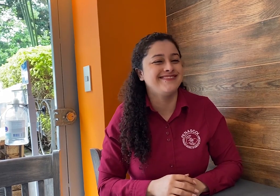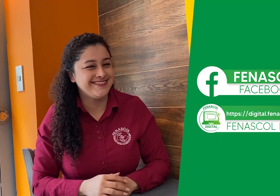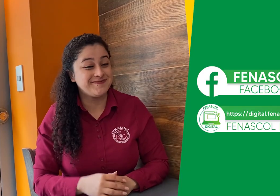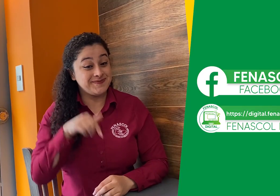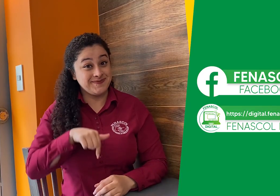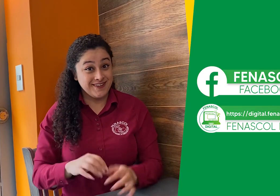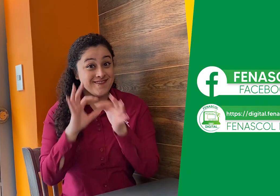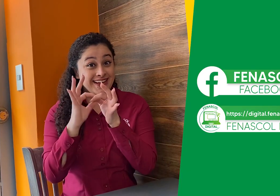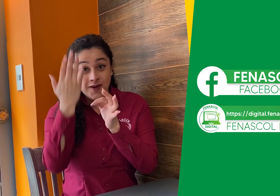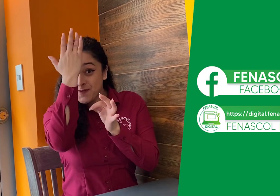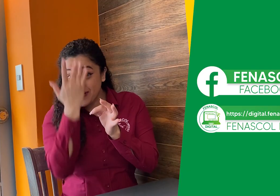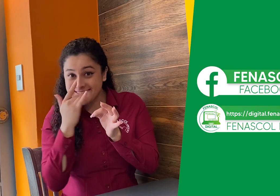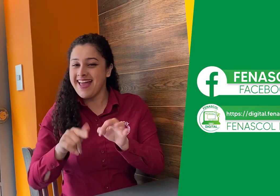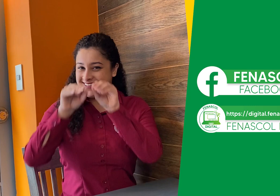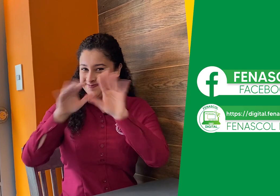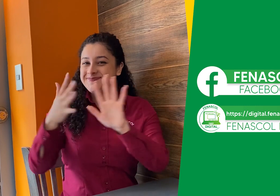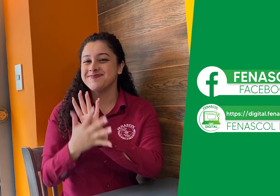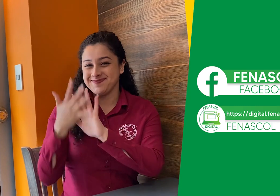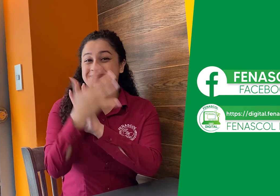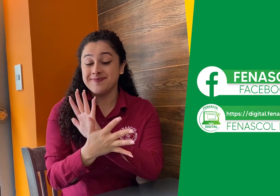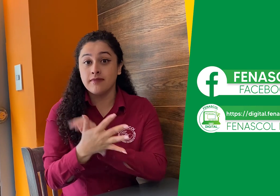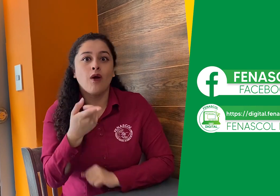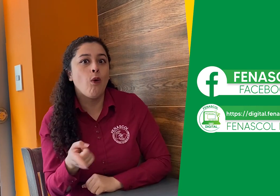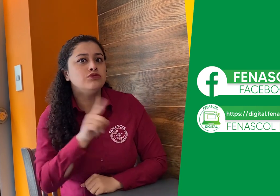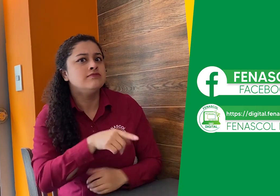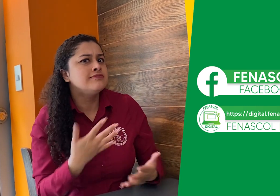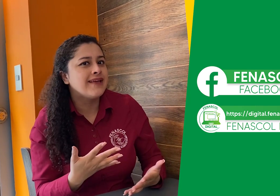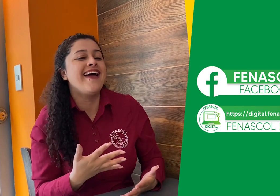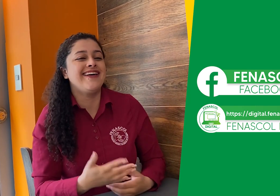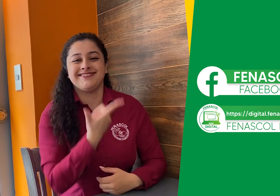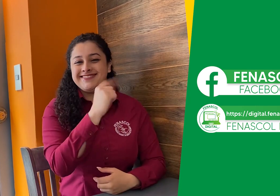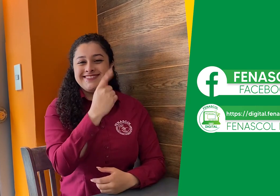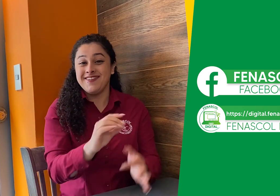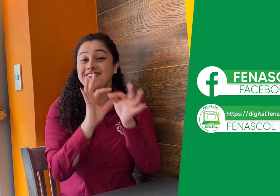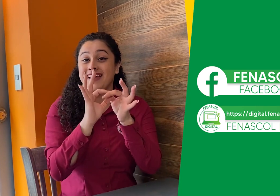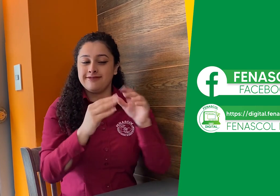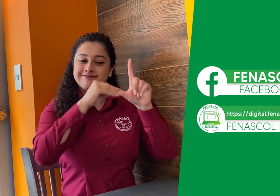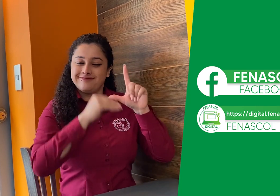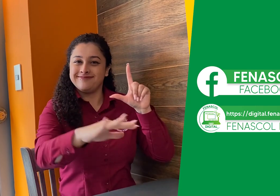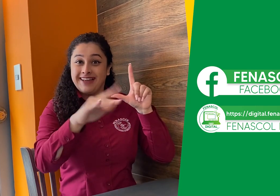Será a través del Facebook de Fenascol o la señal de envío de Fenascol Digital.